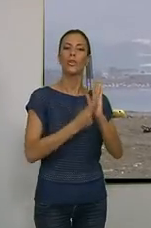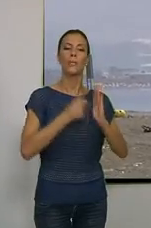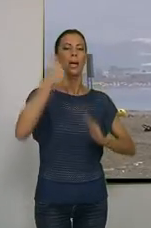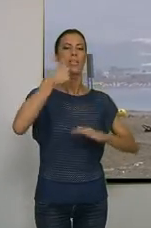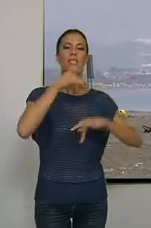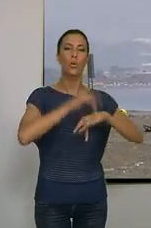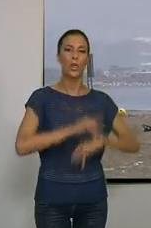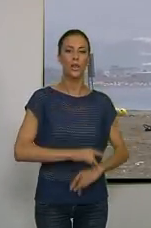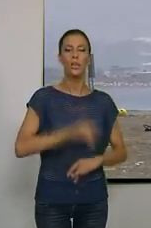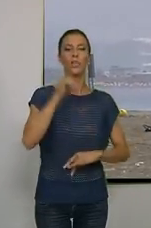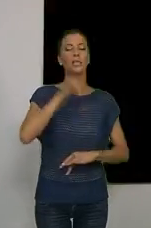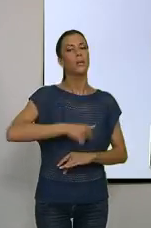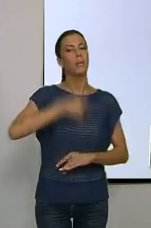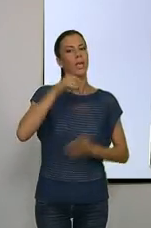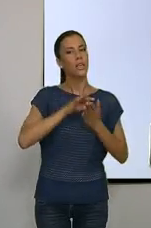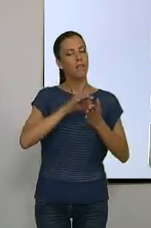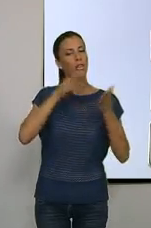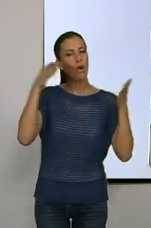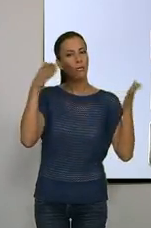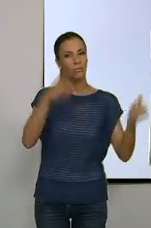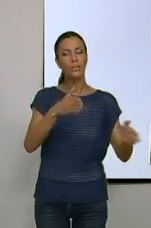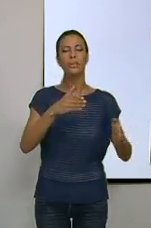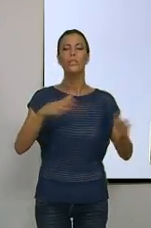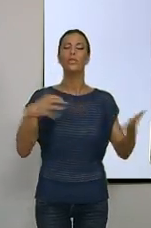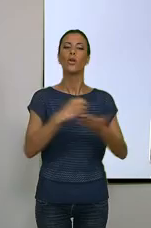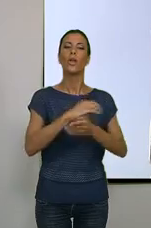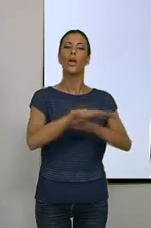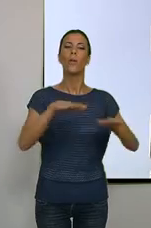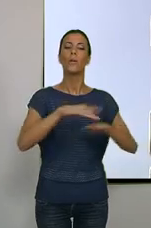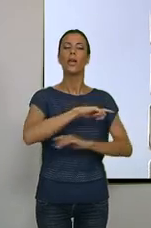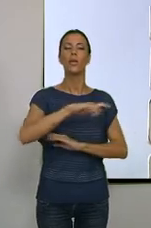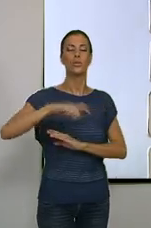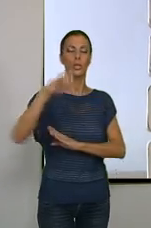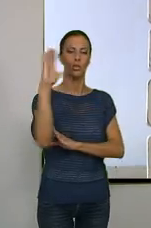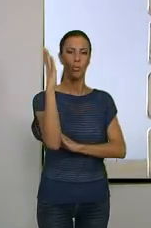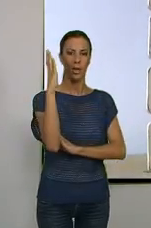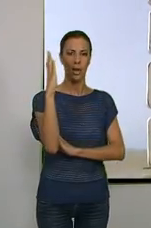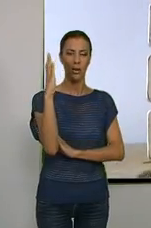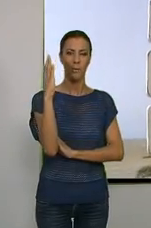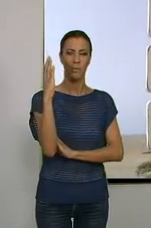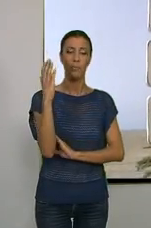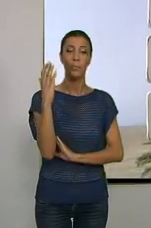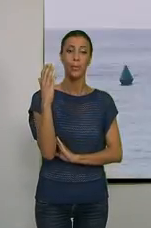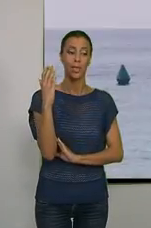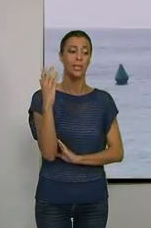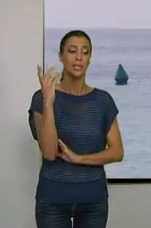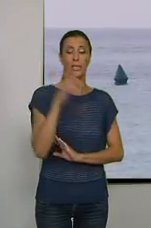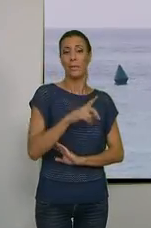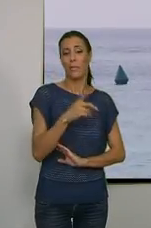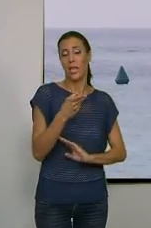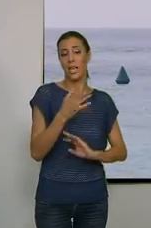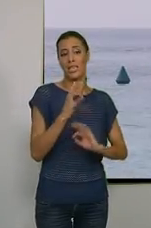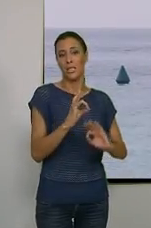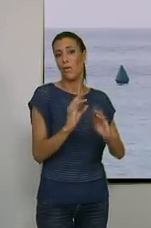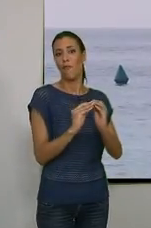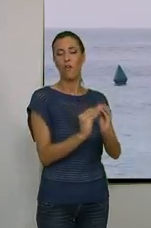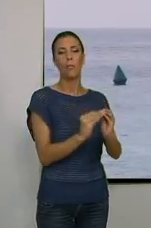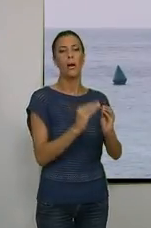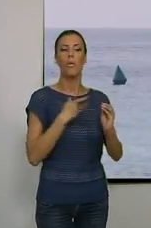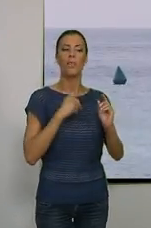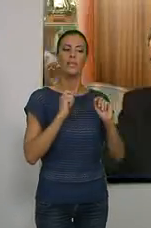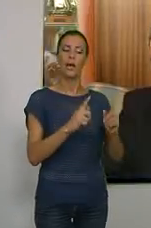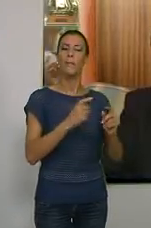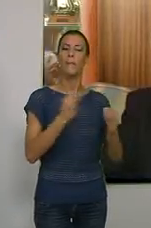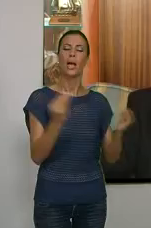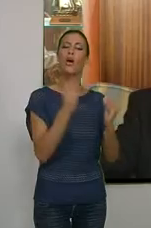seguridad y también de servicio en las playas de la costa tropical. Es de esta manera como se puede brindar